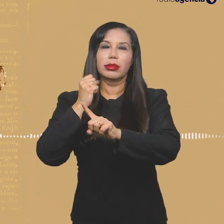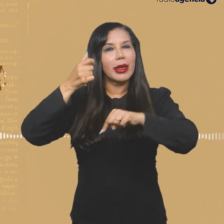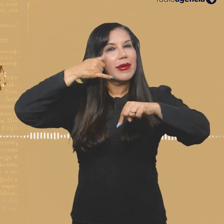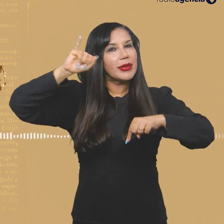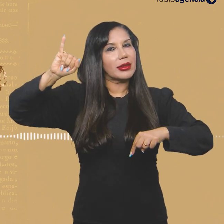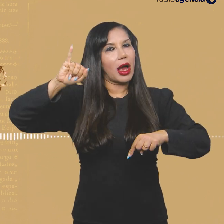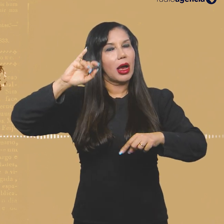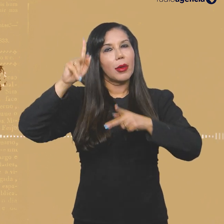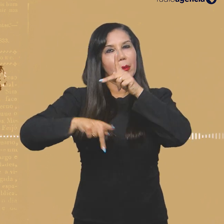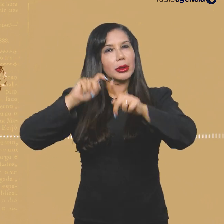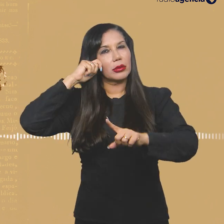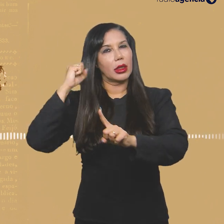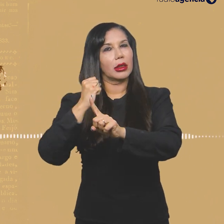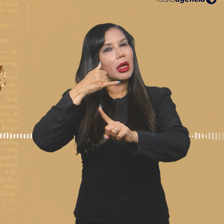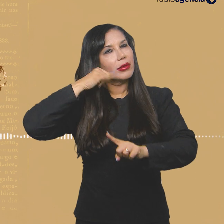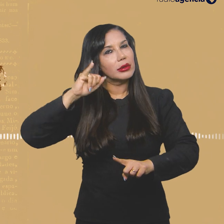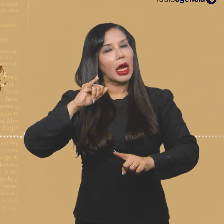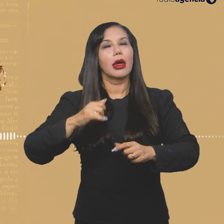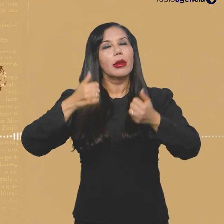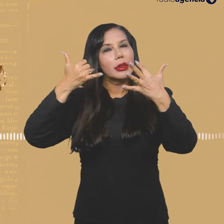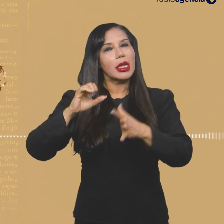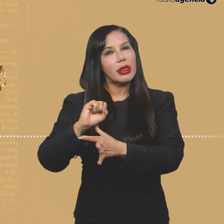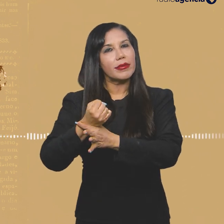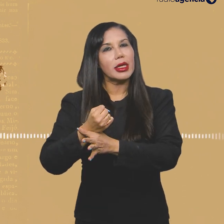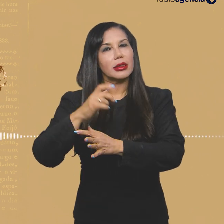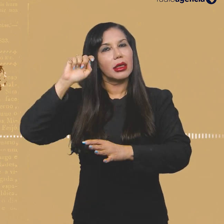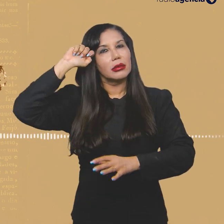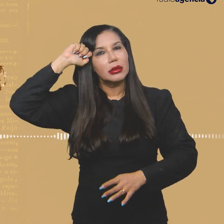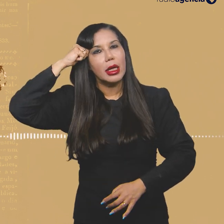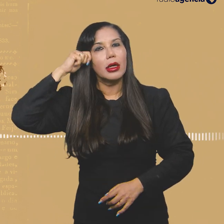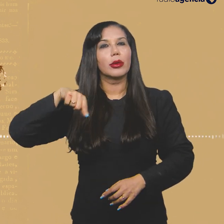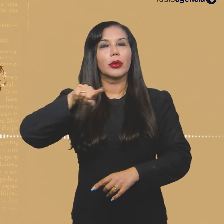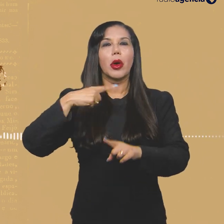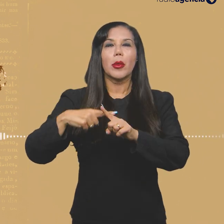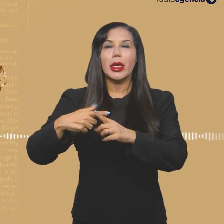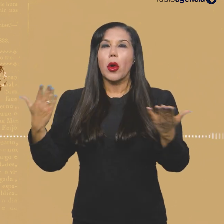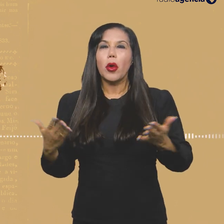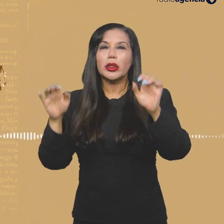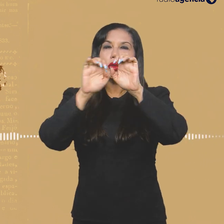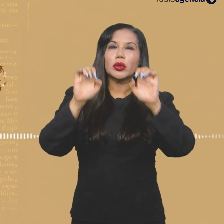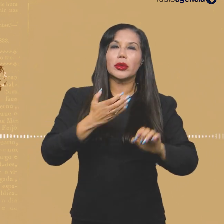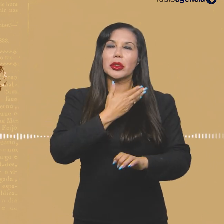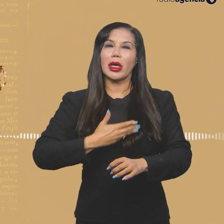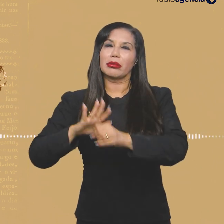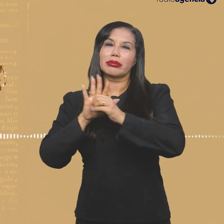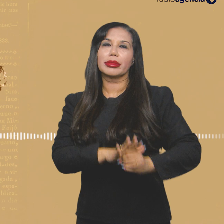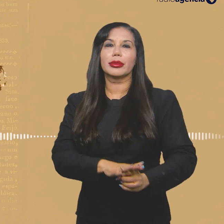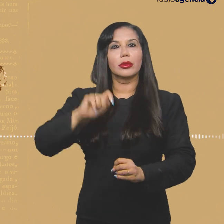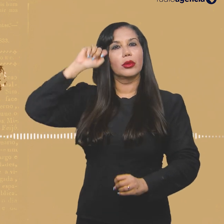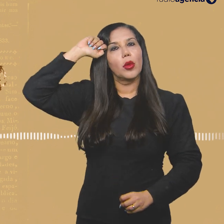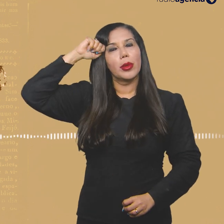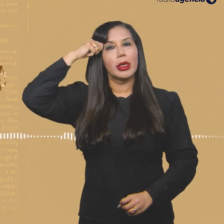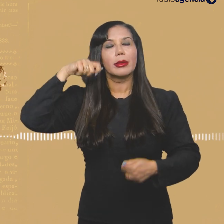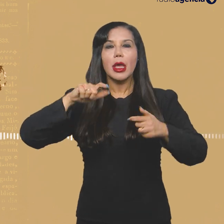genocídio da população negra com discursos em defesa das vidas negras, banalizadas e descartadas pelas estruturas do Estado e da